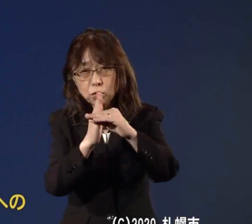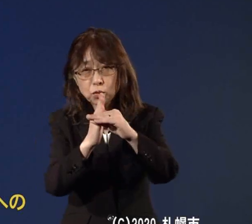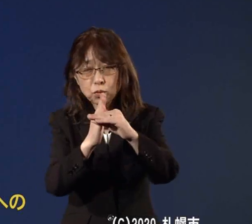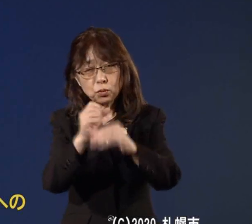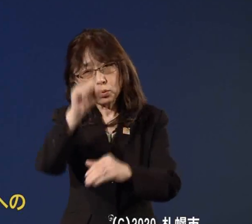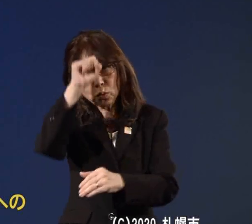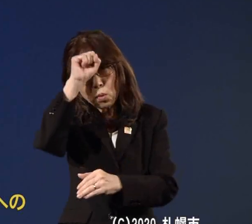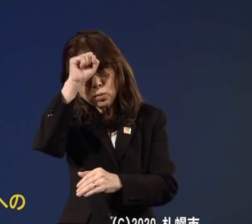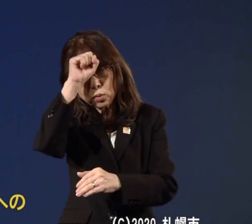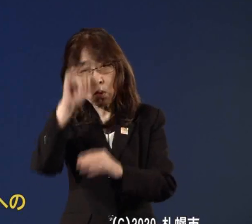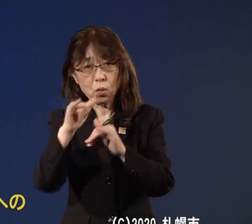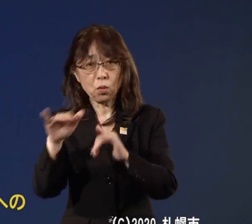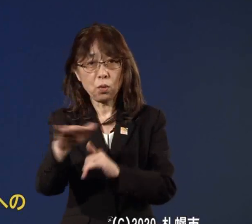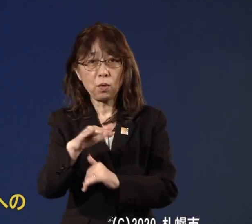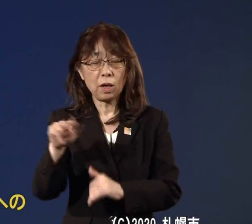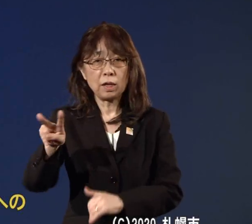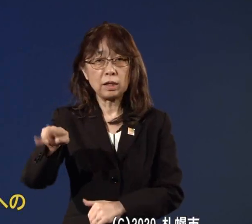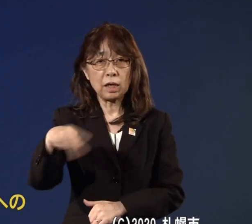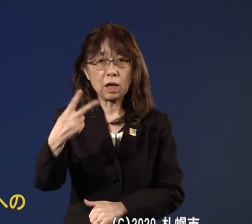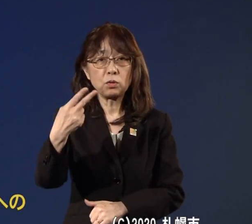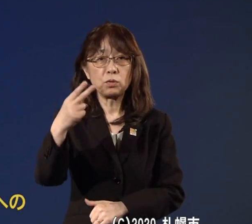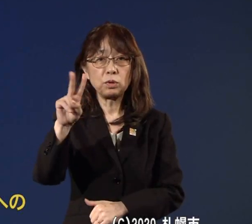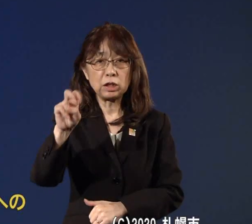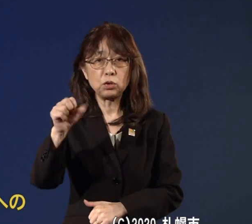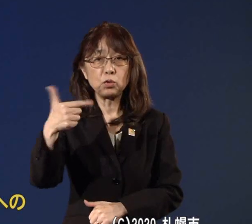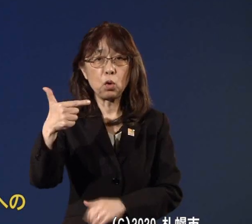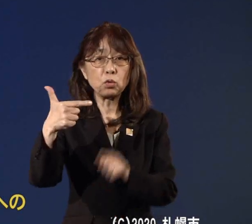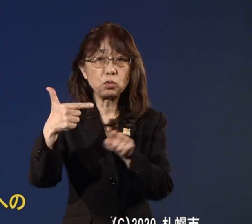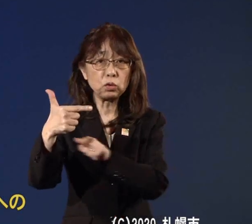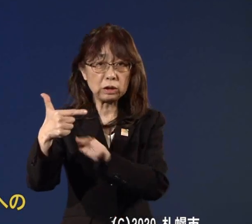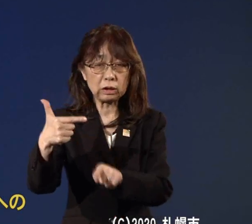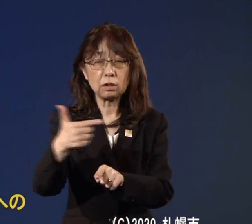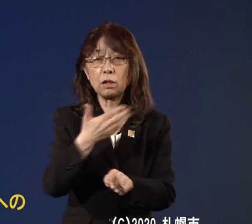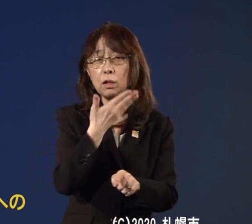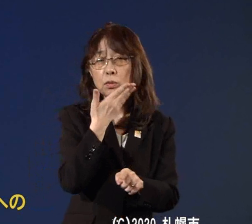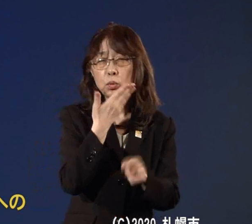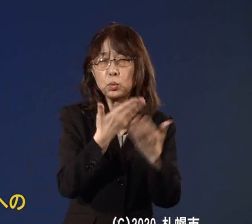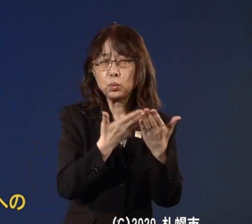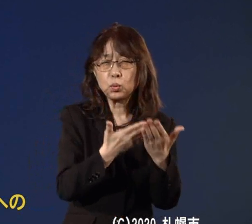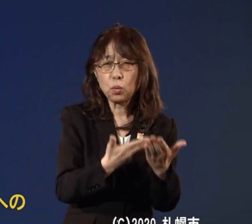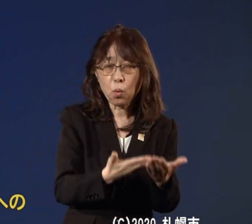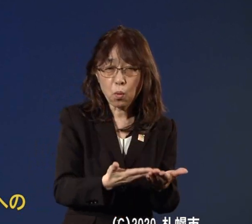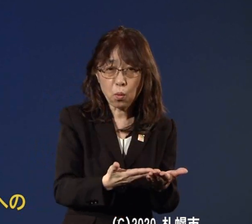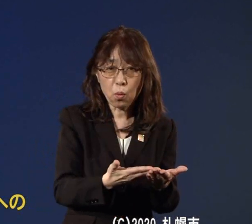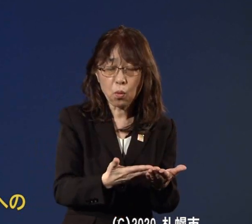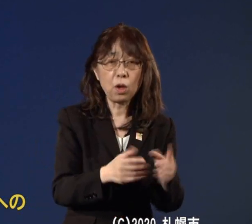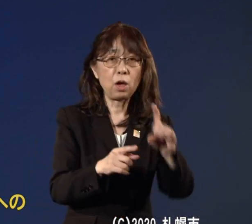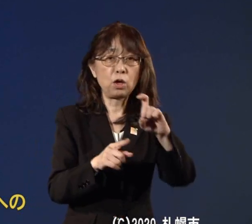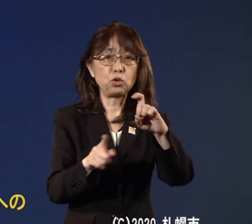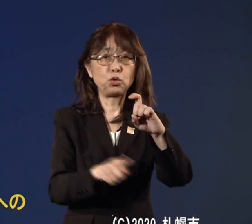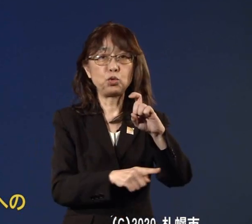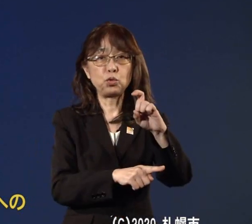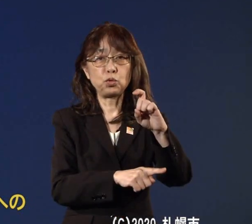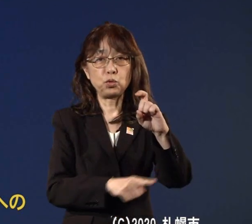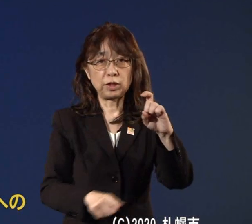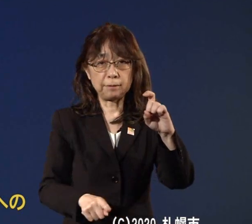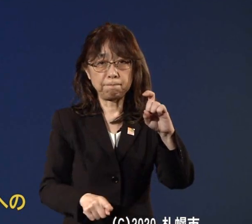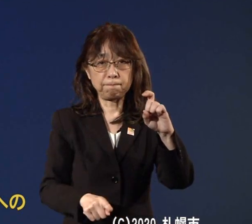方が226人重症の方が10人という状況でございます